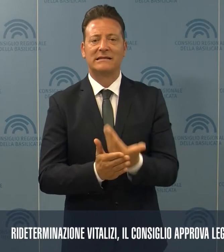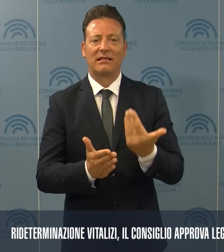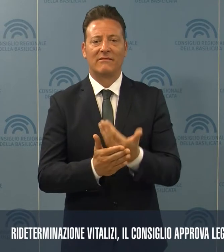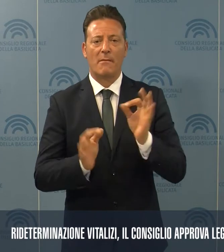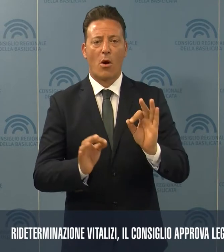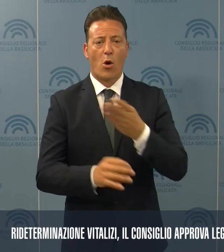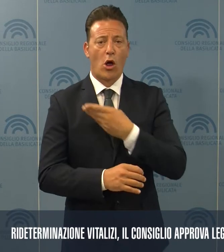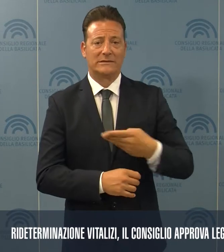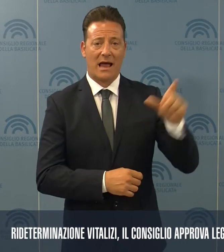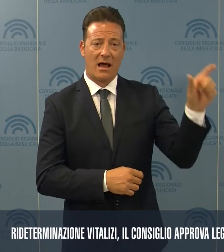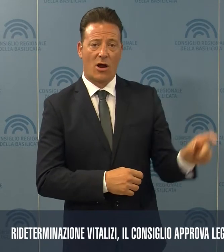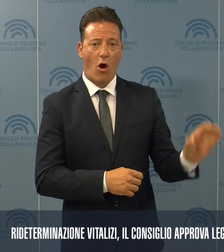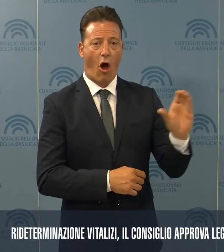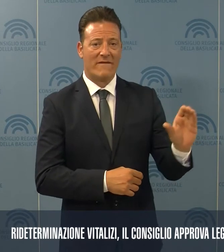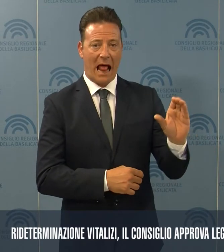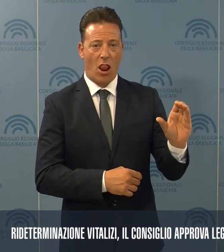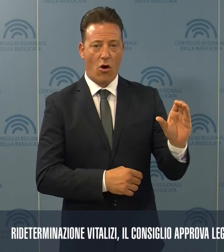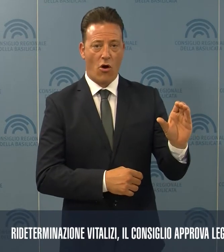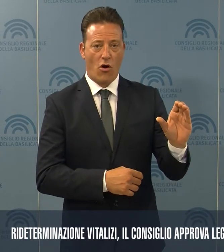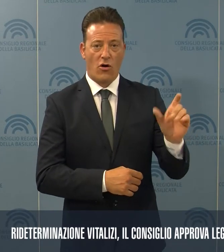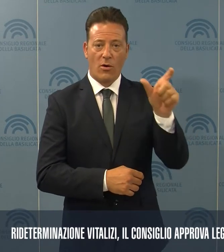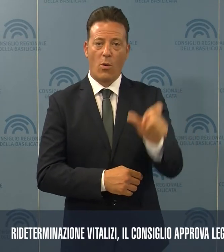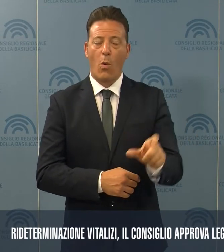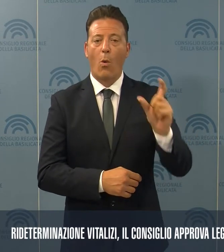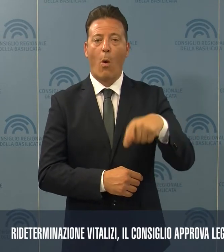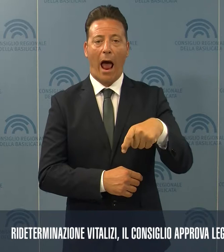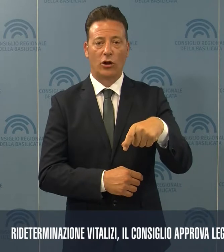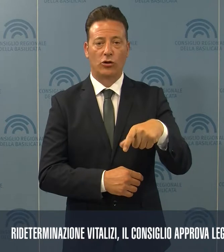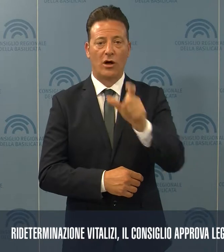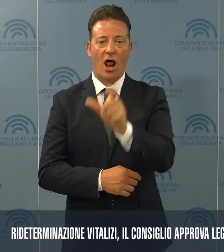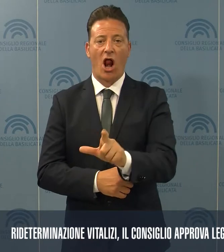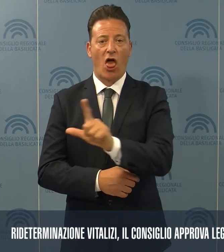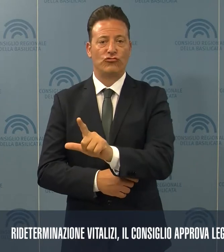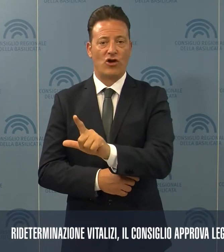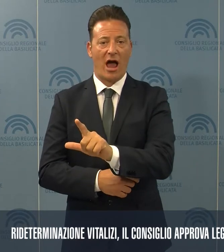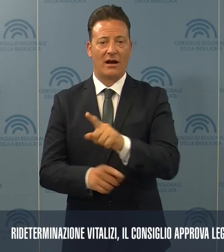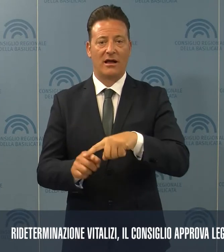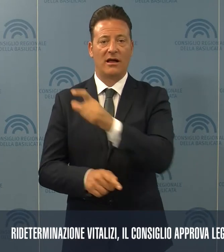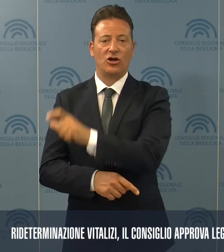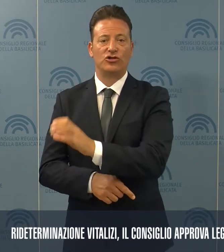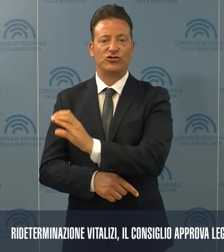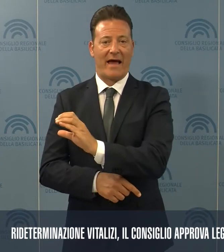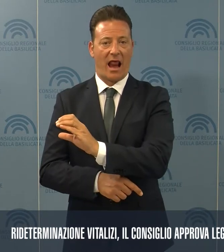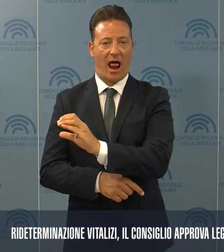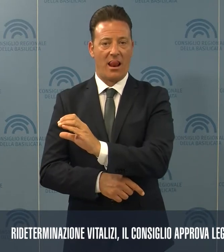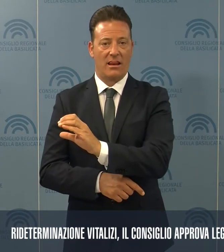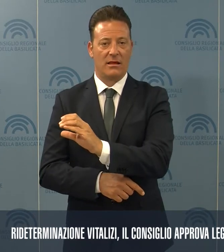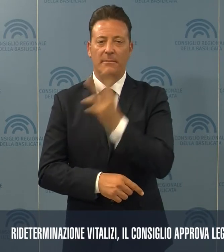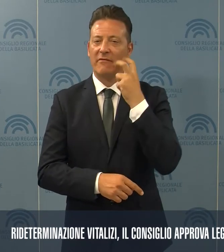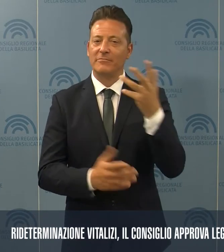consiglieri Coviello, Quarto, Leggieri e Cifarelli, che prevede la